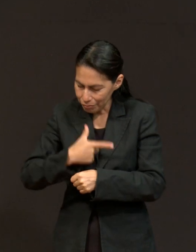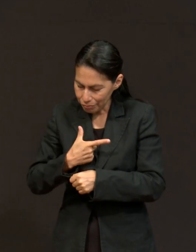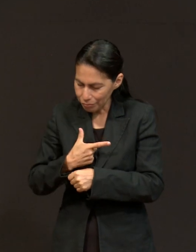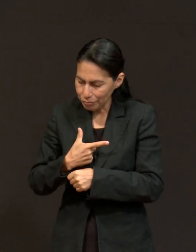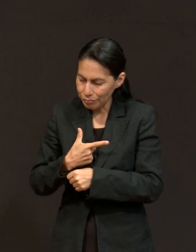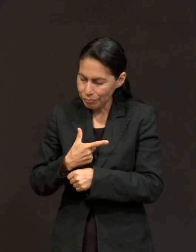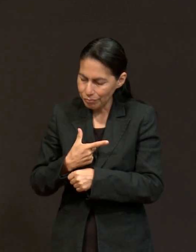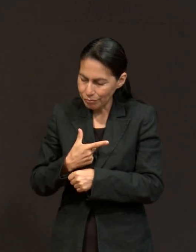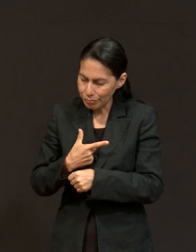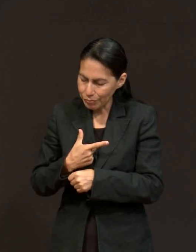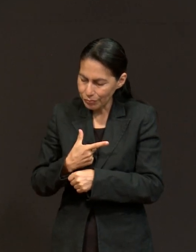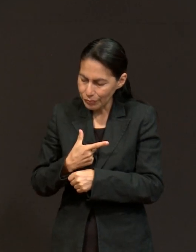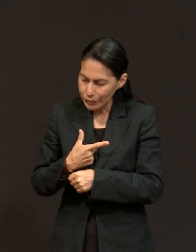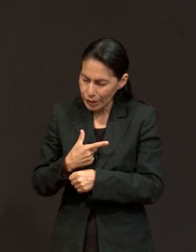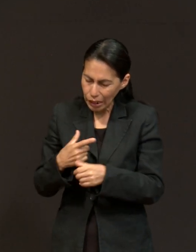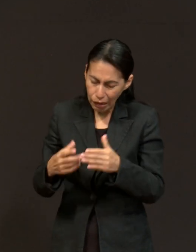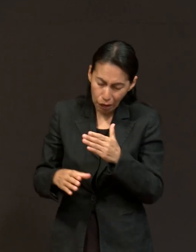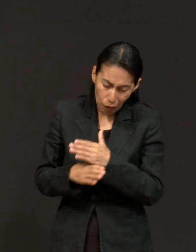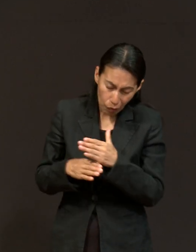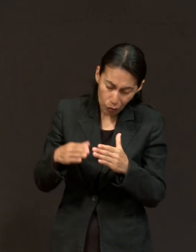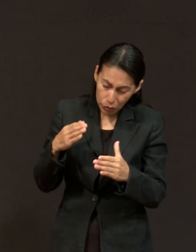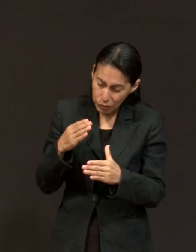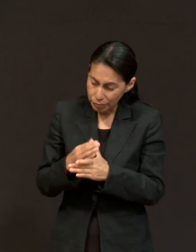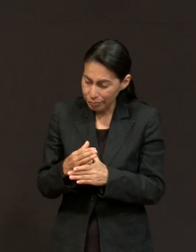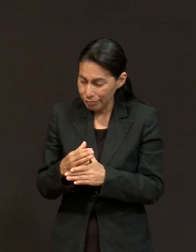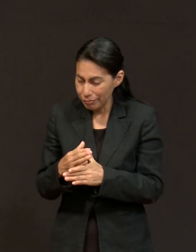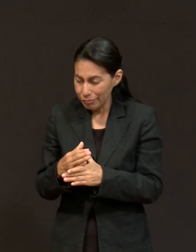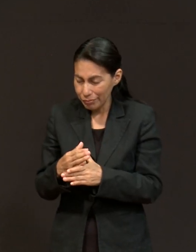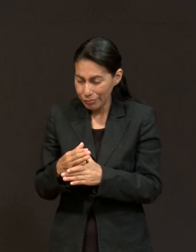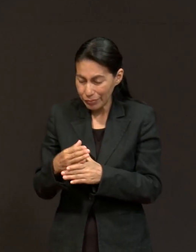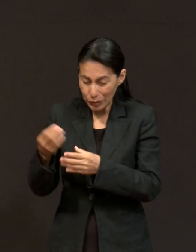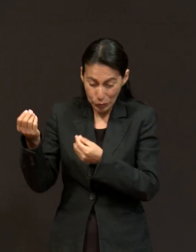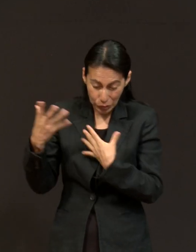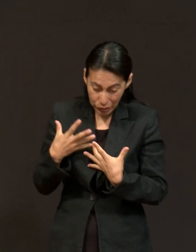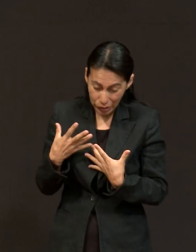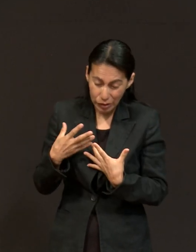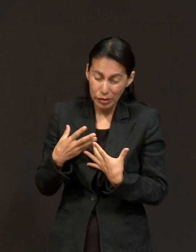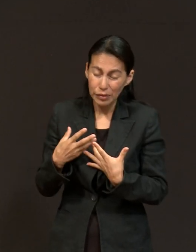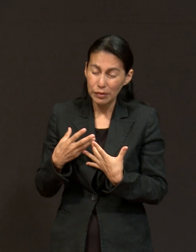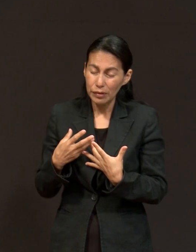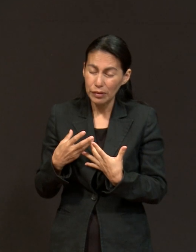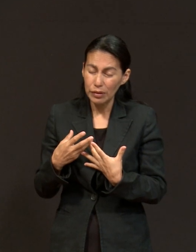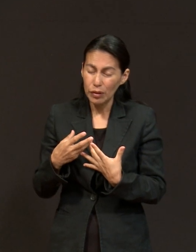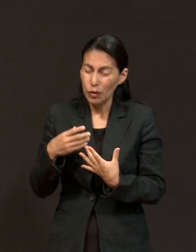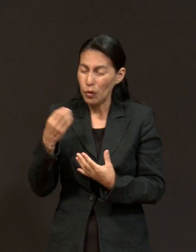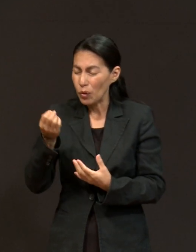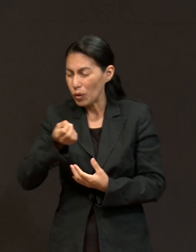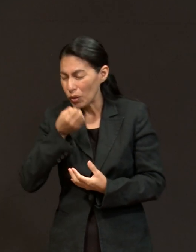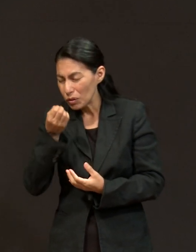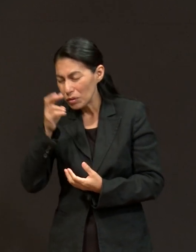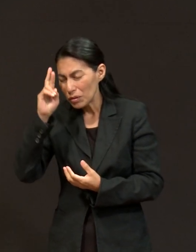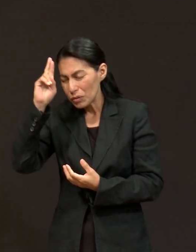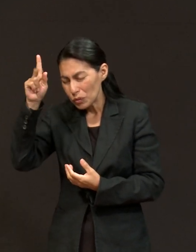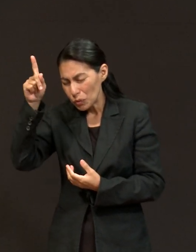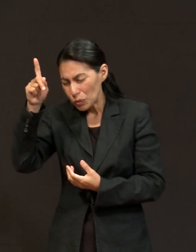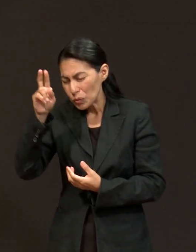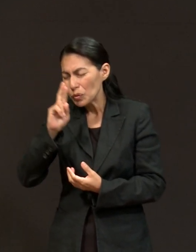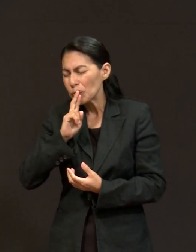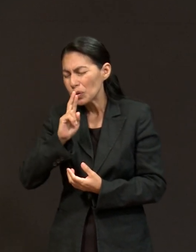agradecemos por cada una de las cosas, por cada una de las oraciones que has contestado en nuestra vida, en la vida